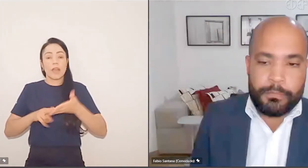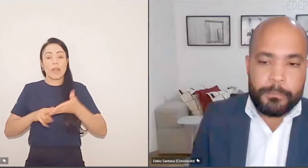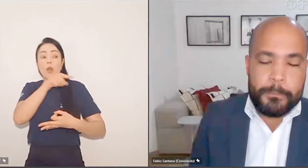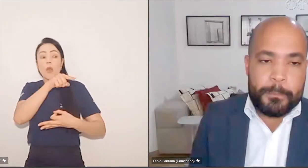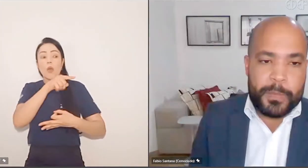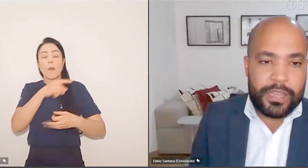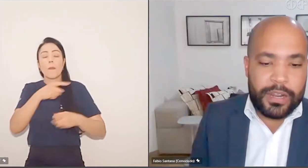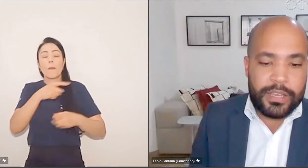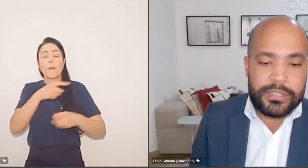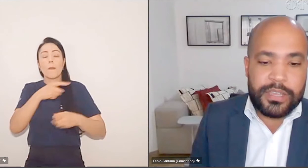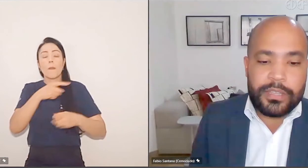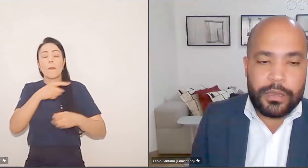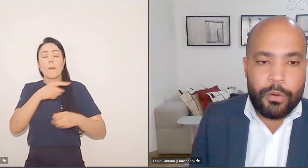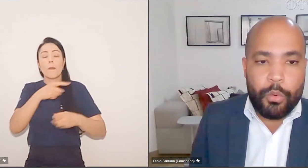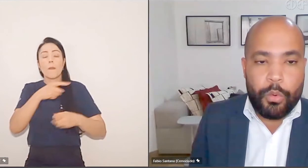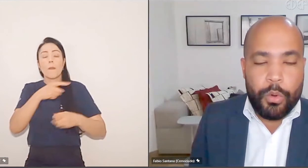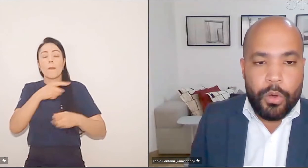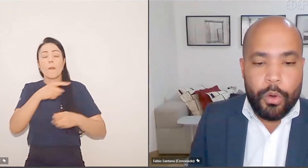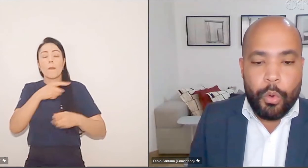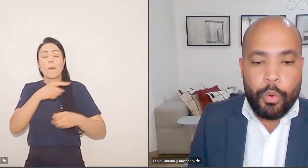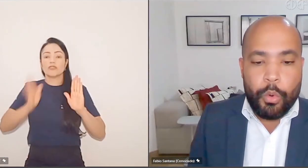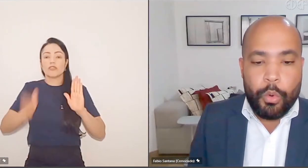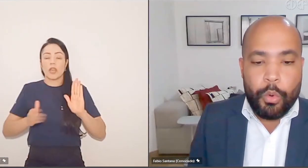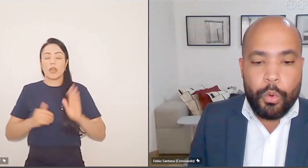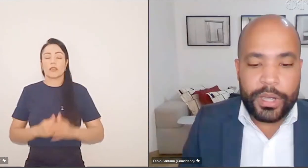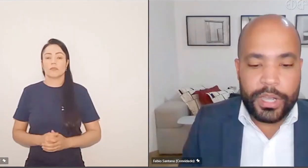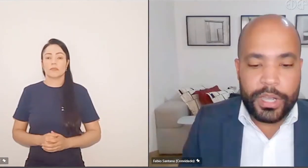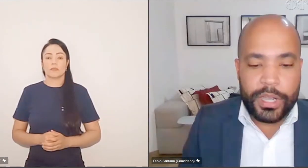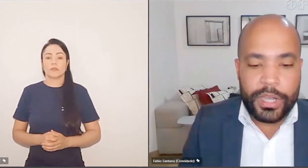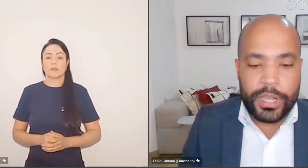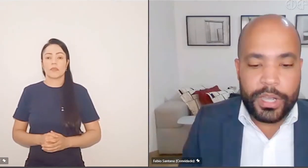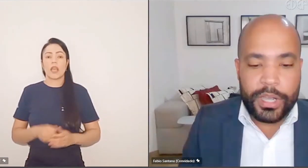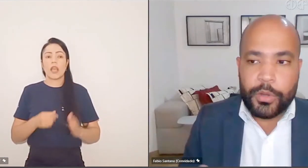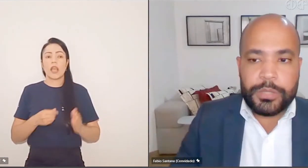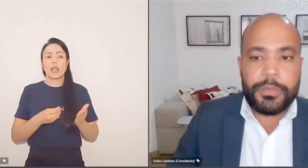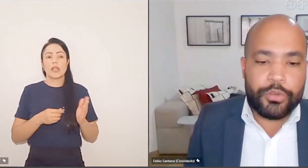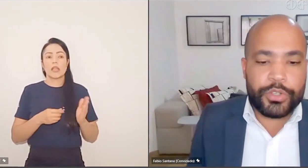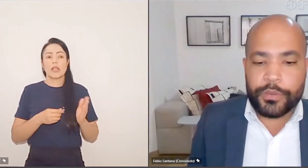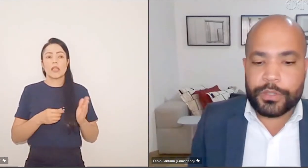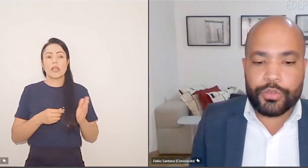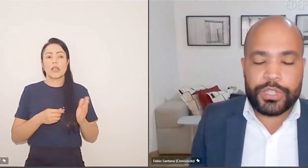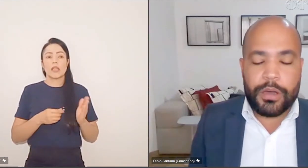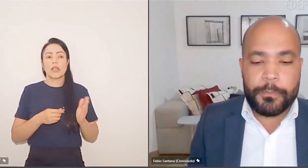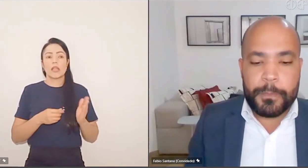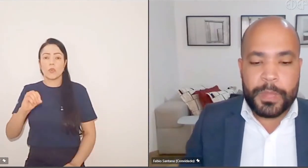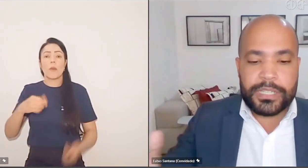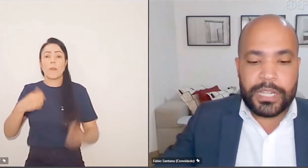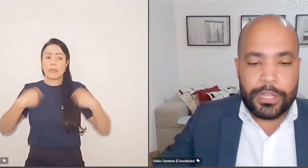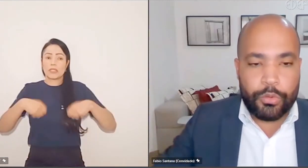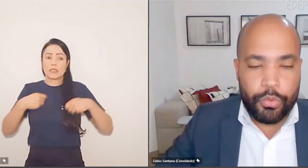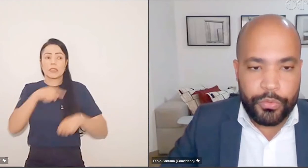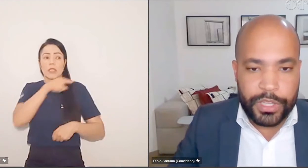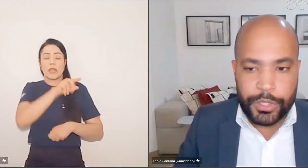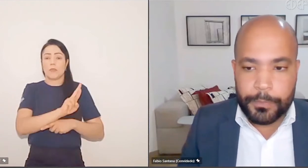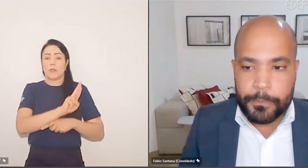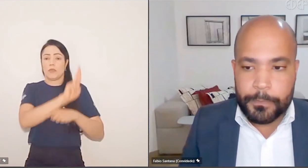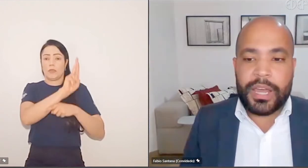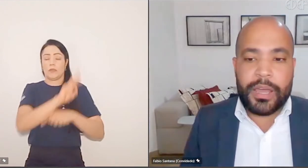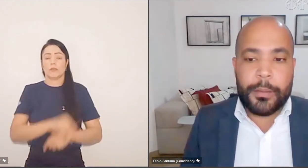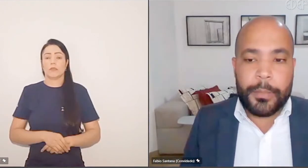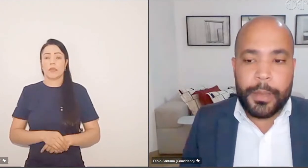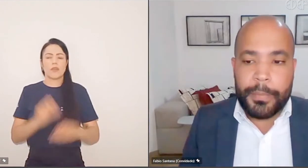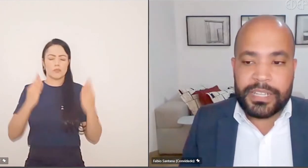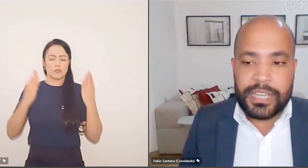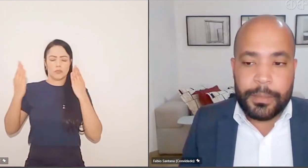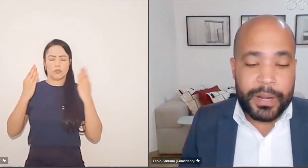prescreveu aquela receita ou que emitiu aquele laudo. A possibilidade de notificação judicial para sanar dúvidas,